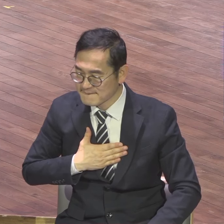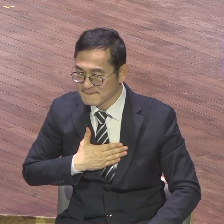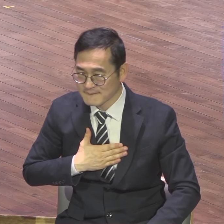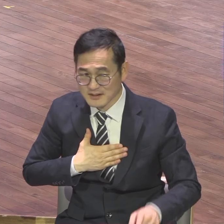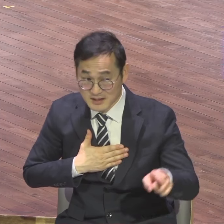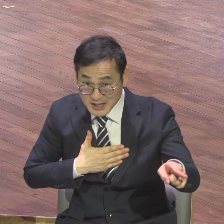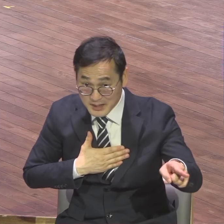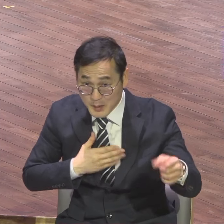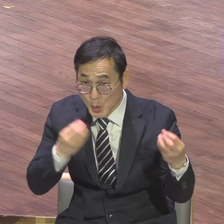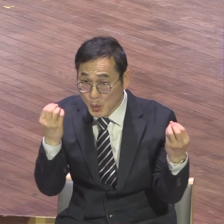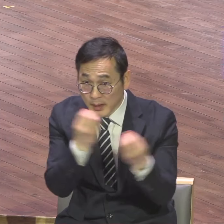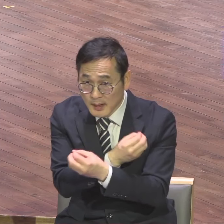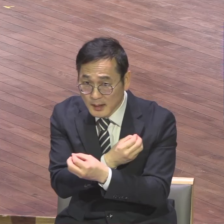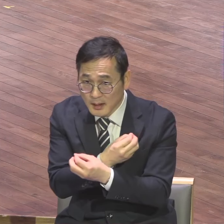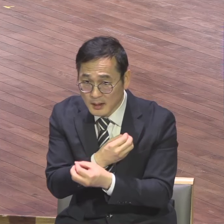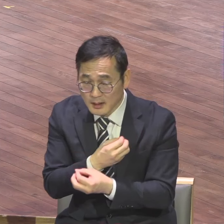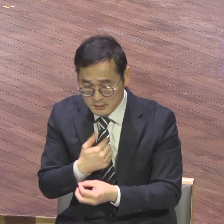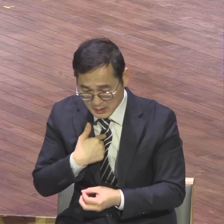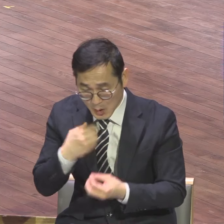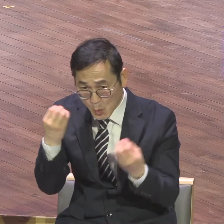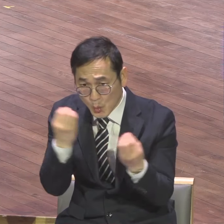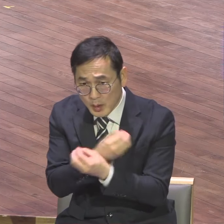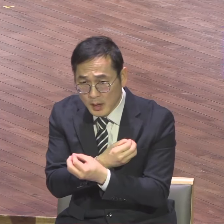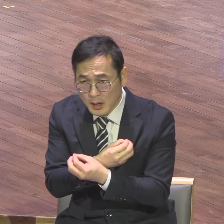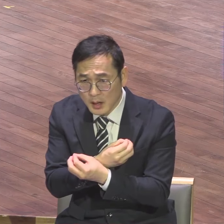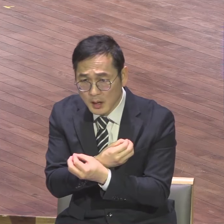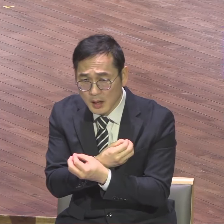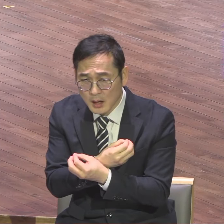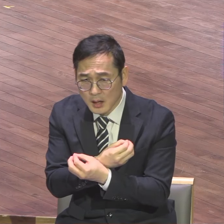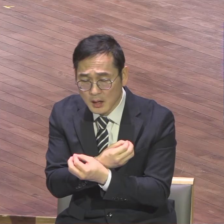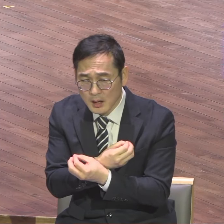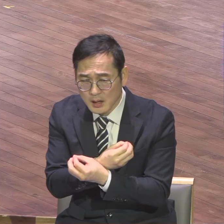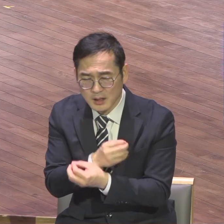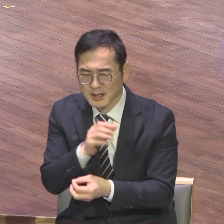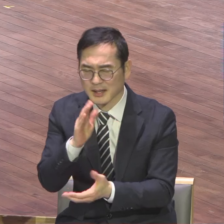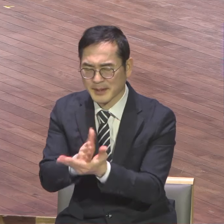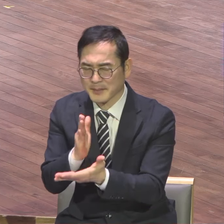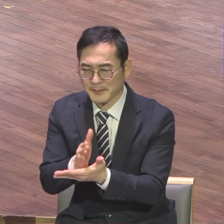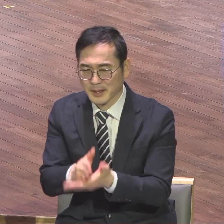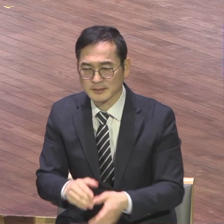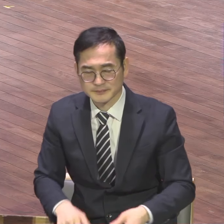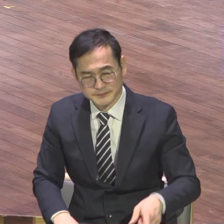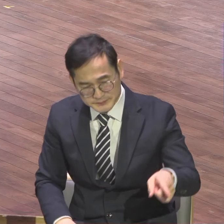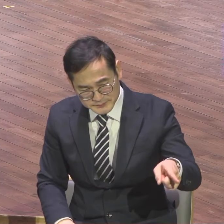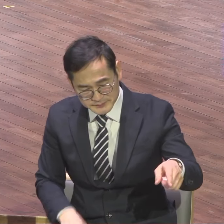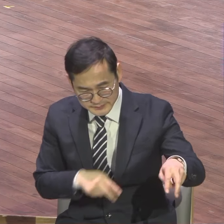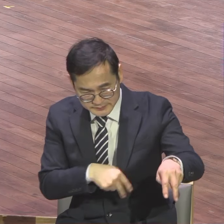어디 가면 되느냐 그럴 수 있다 저 사람 입장에서는 그럴 수 있다